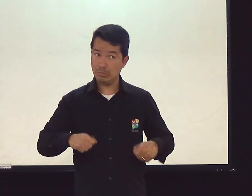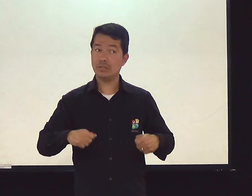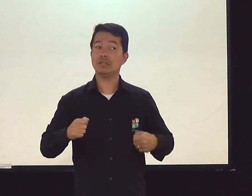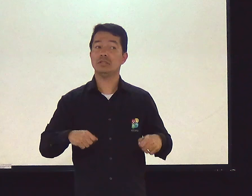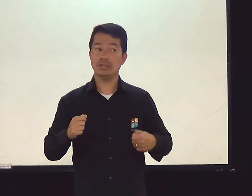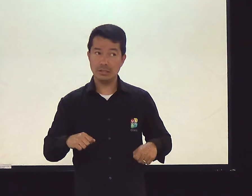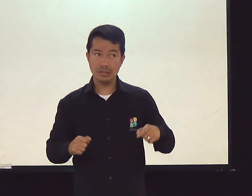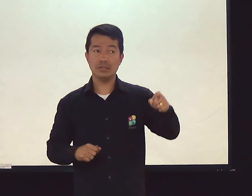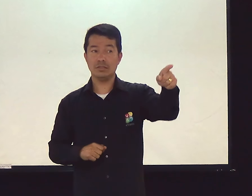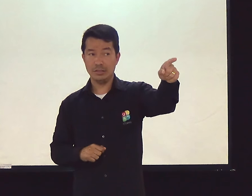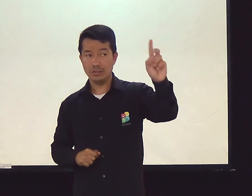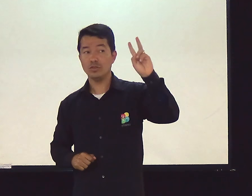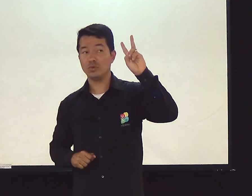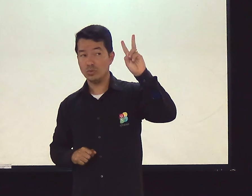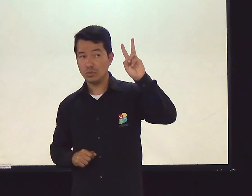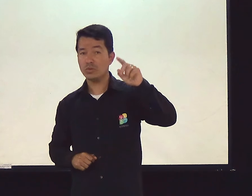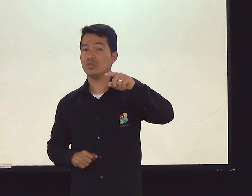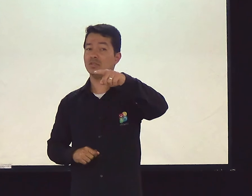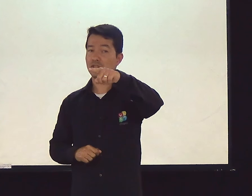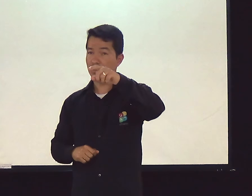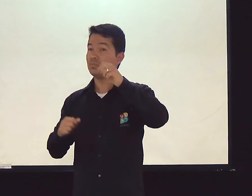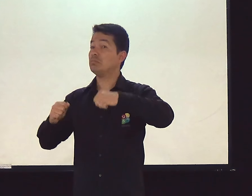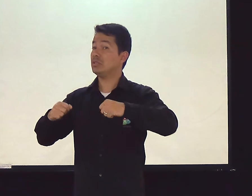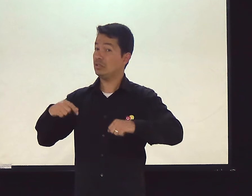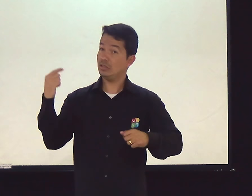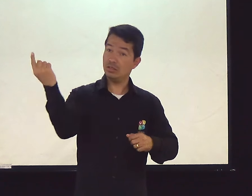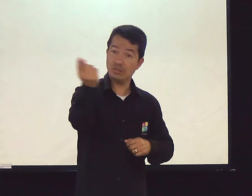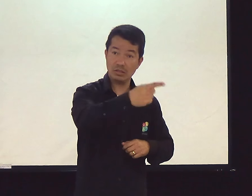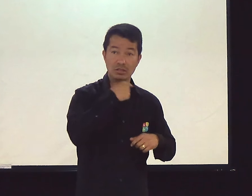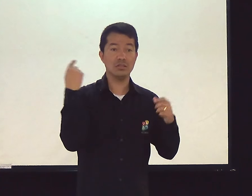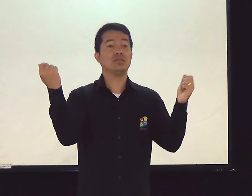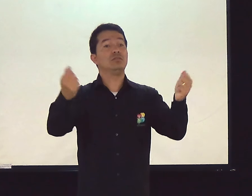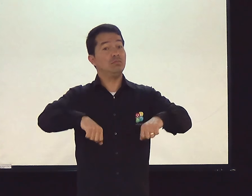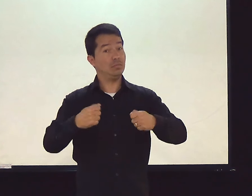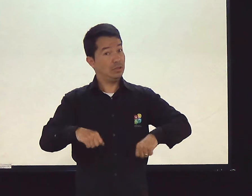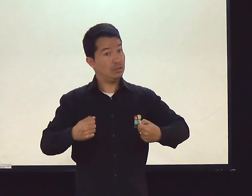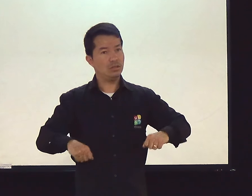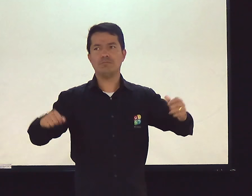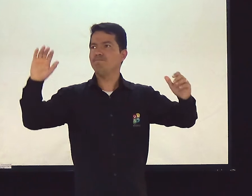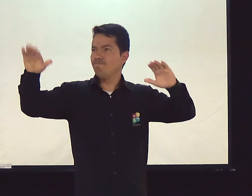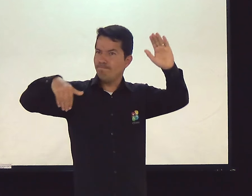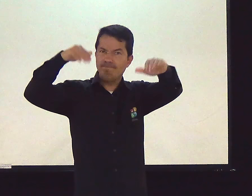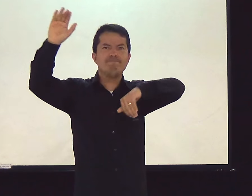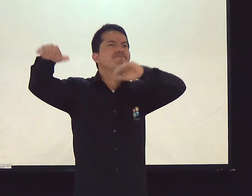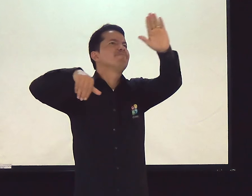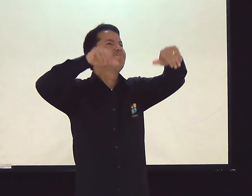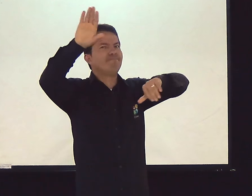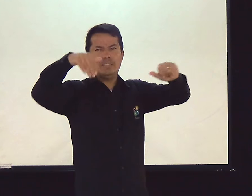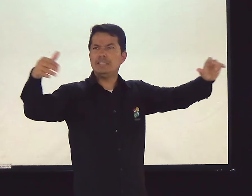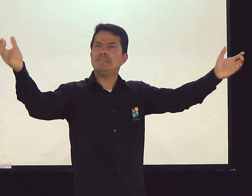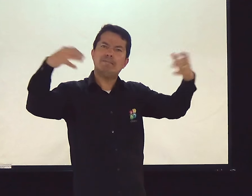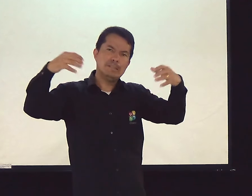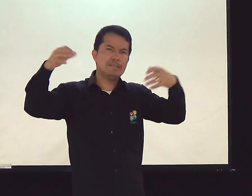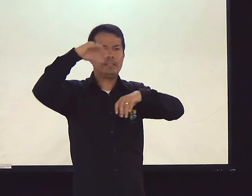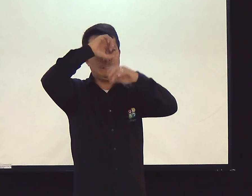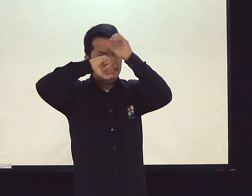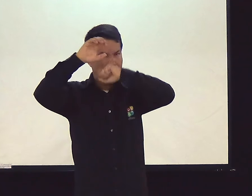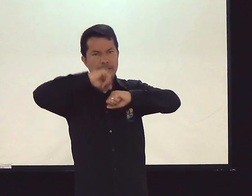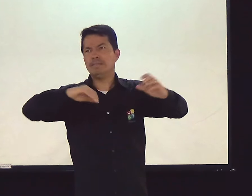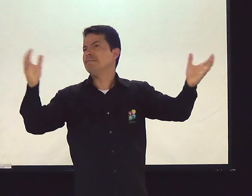Você precisa? Duas pessoas, legal. Você precisa, nós precisamos fazer isso, chamar as pessoas para cá,